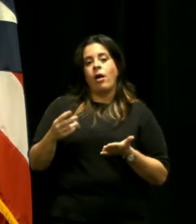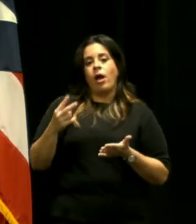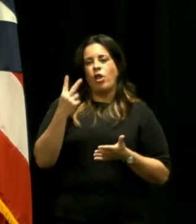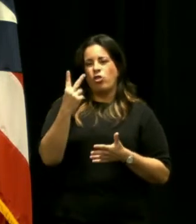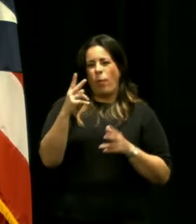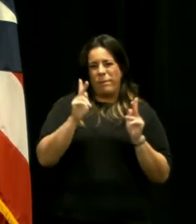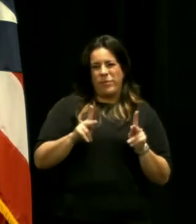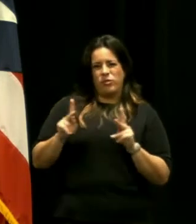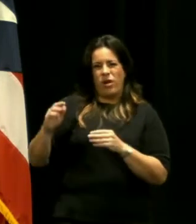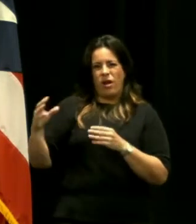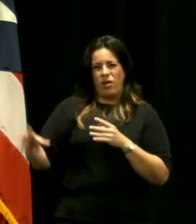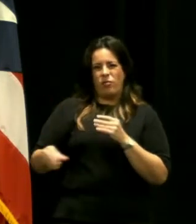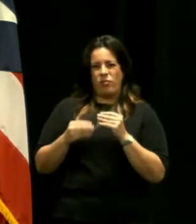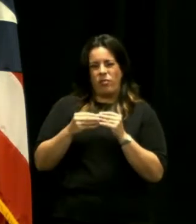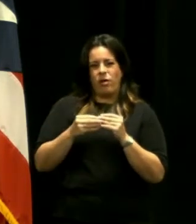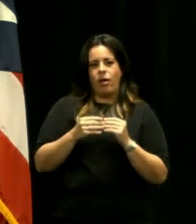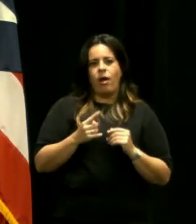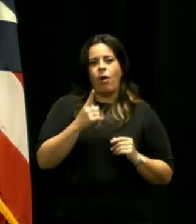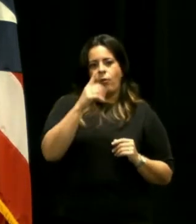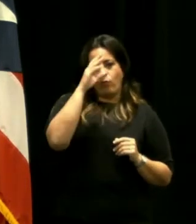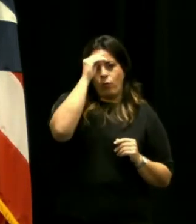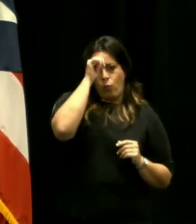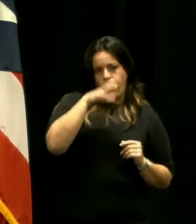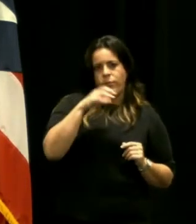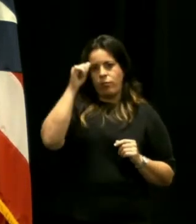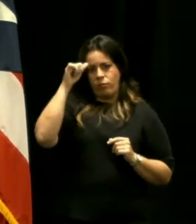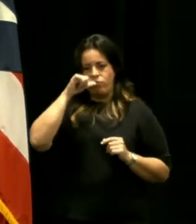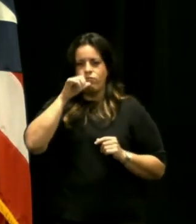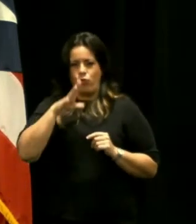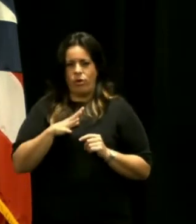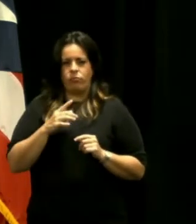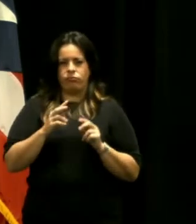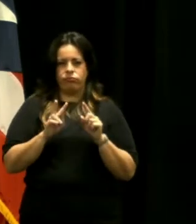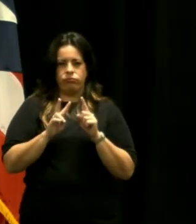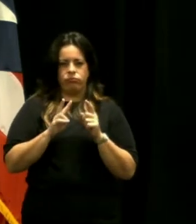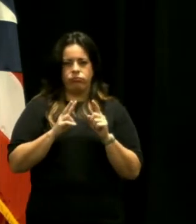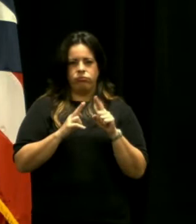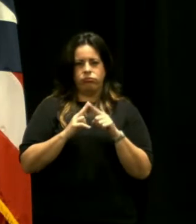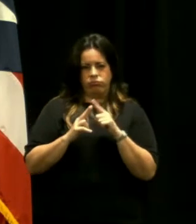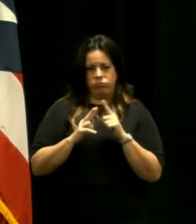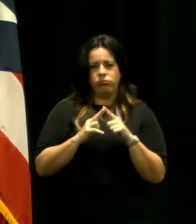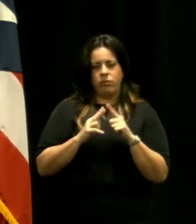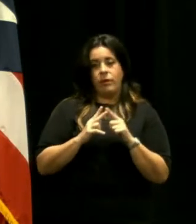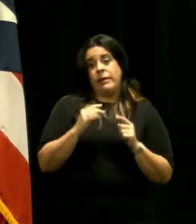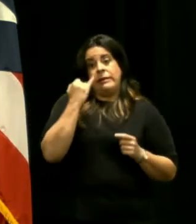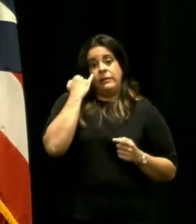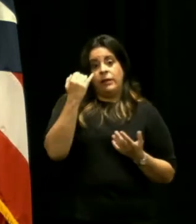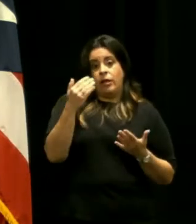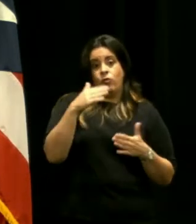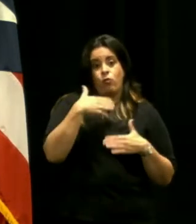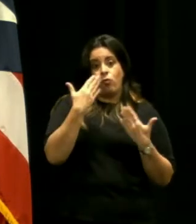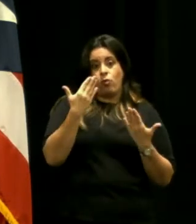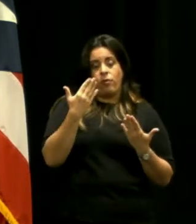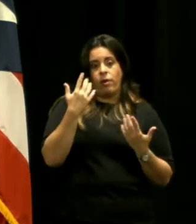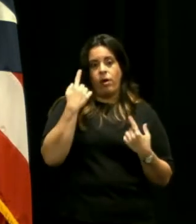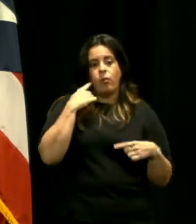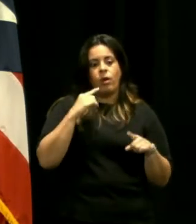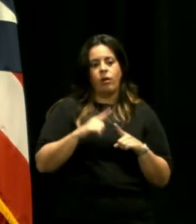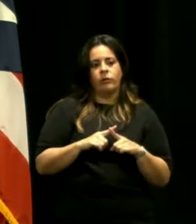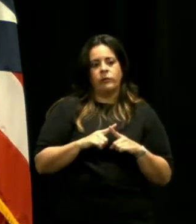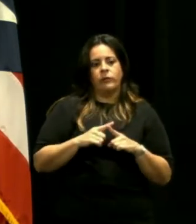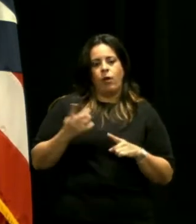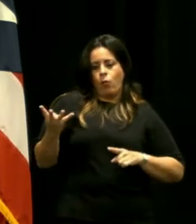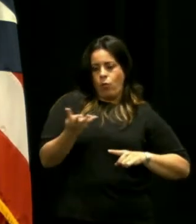adicionales un candidato y una candidata si es que no surgió consenso en cuanto a los